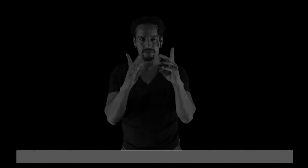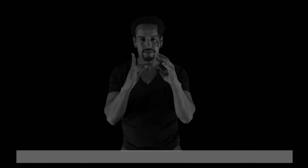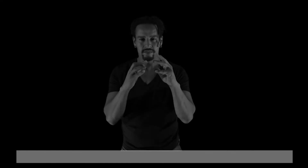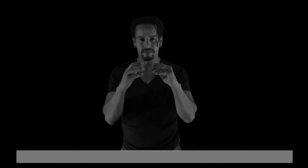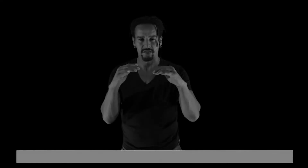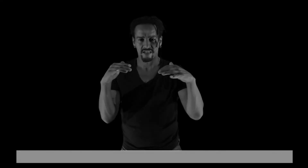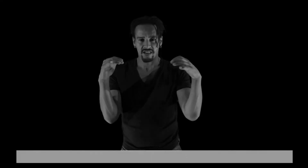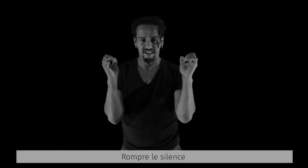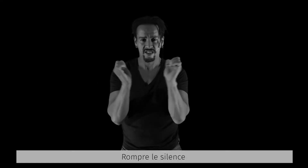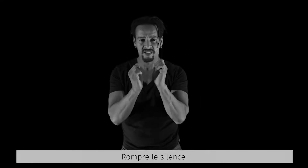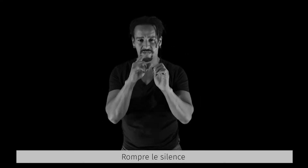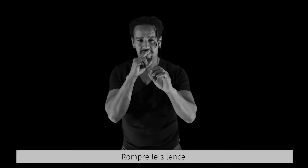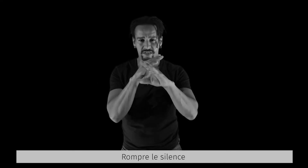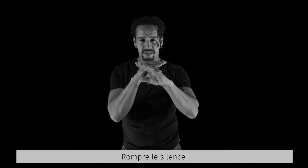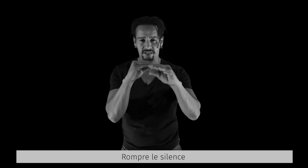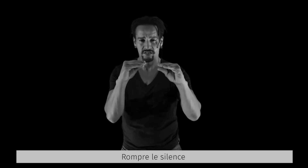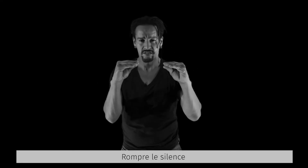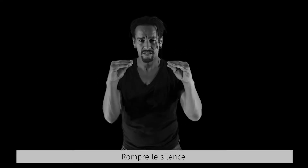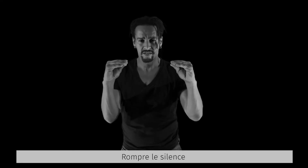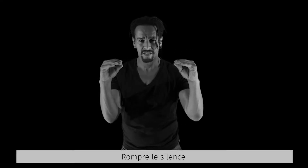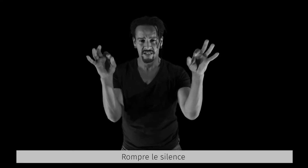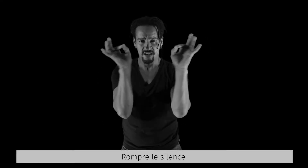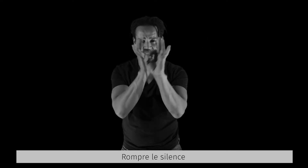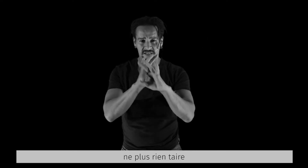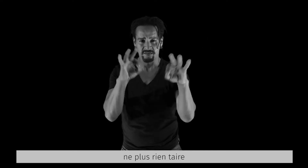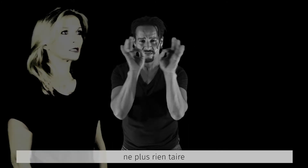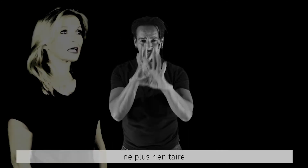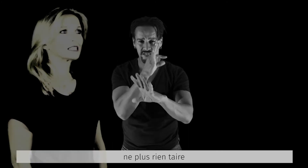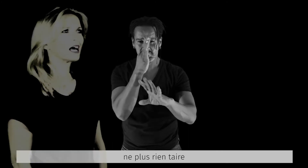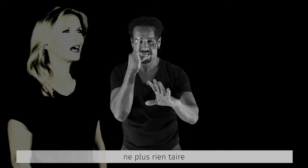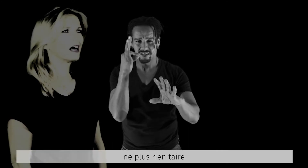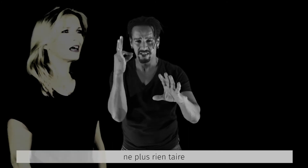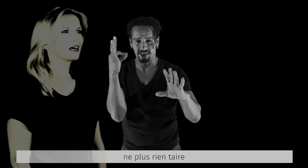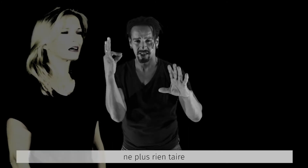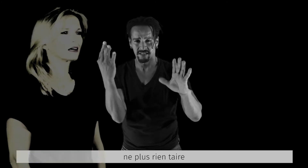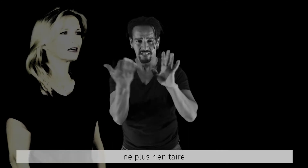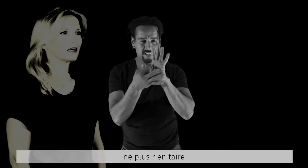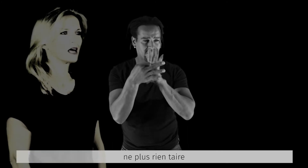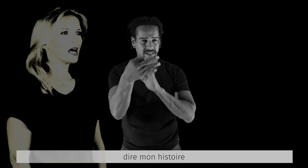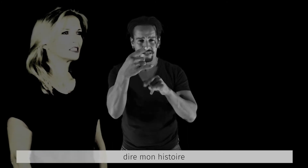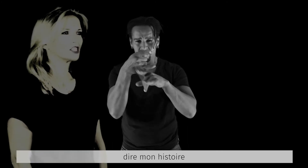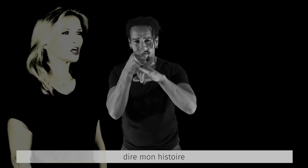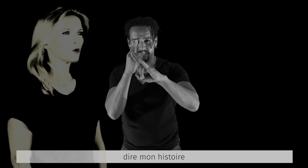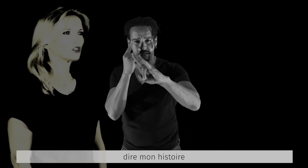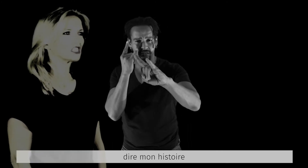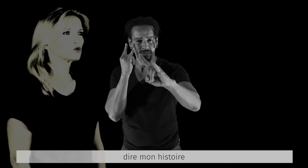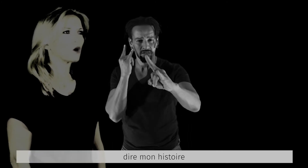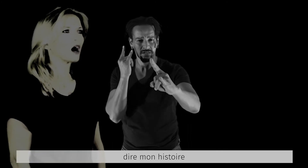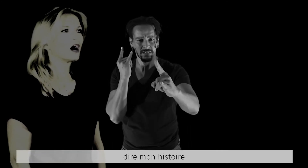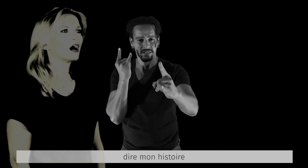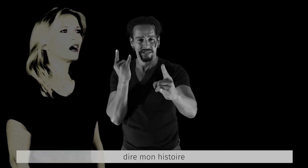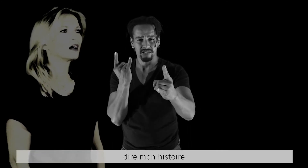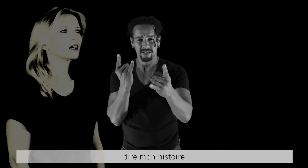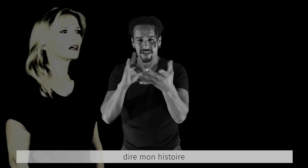Rompe le silence, ne plus rien taire Dire mon histoire